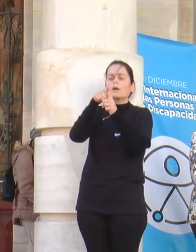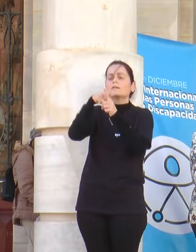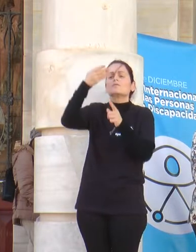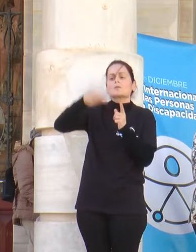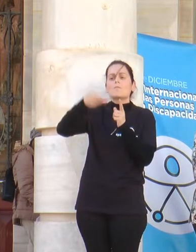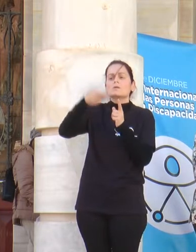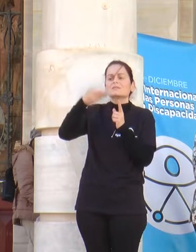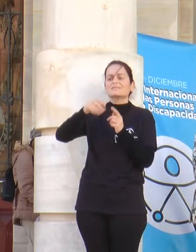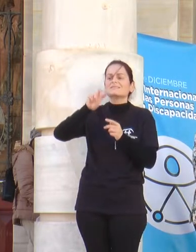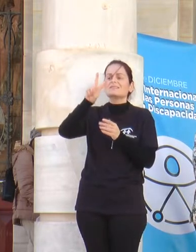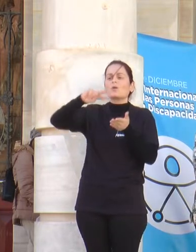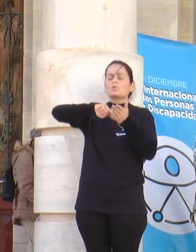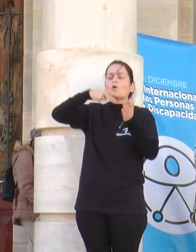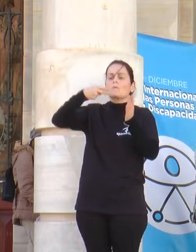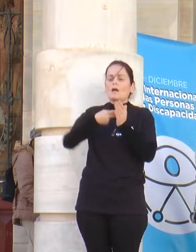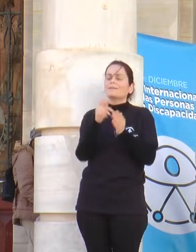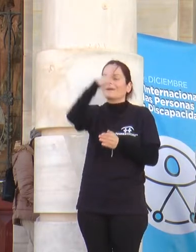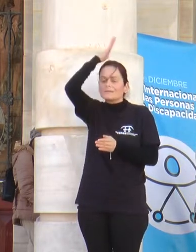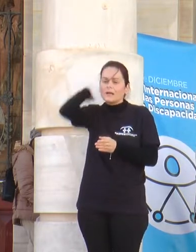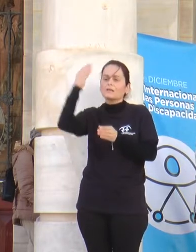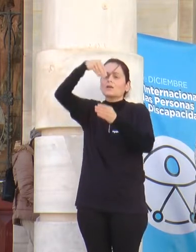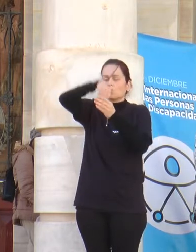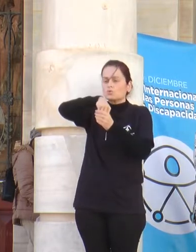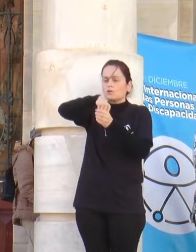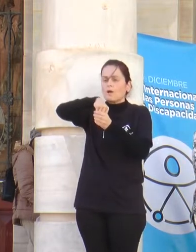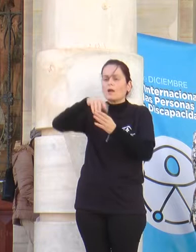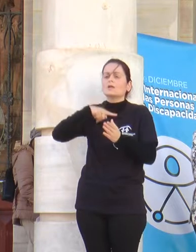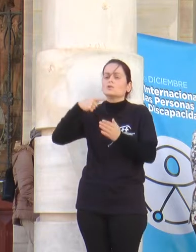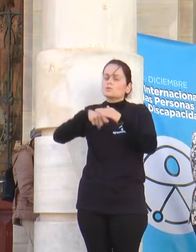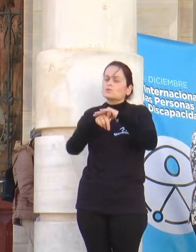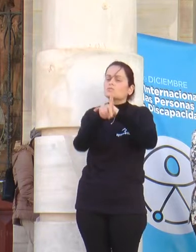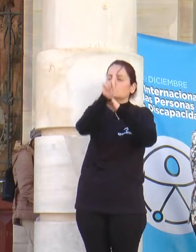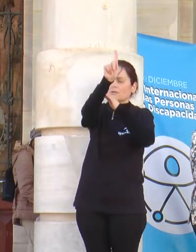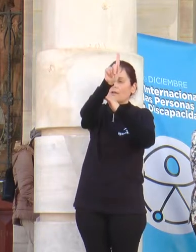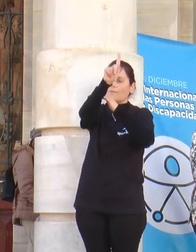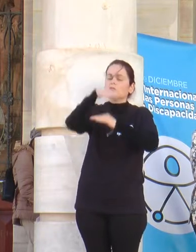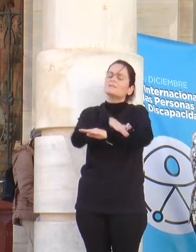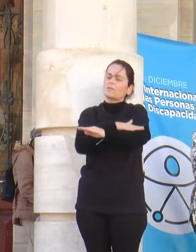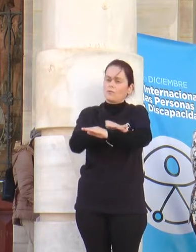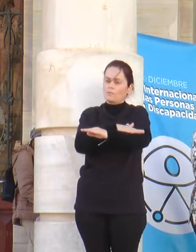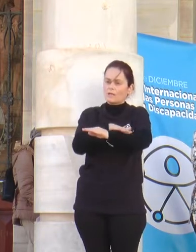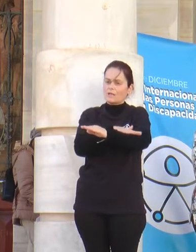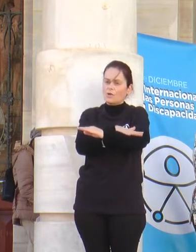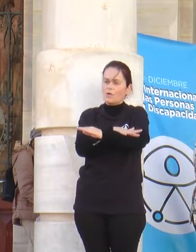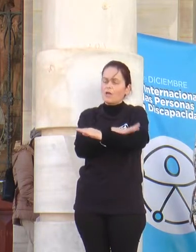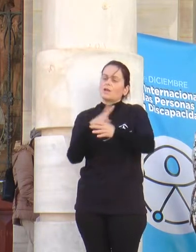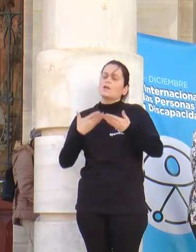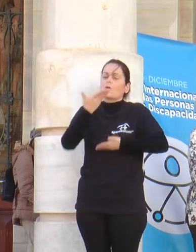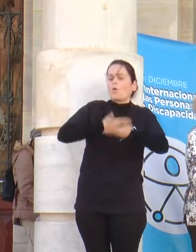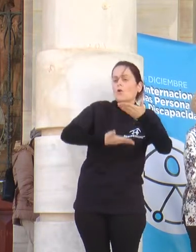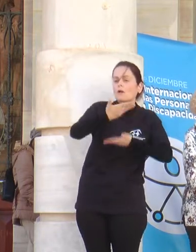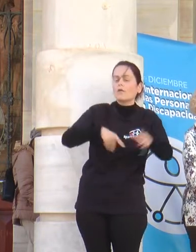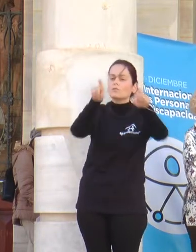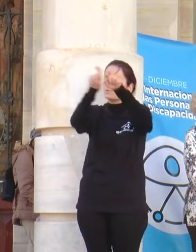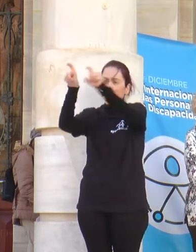del segundo plan Cartagena inclusiva que estamos desarrollando desde todas las áreas de gobierno y en estrecha colaboración con